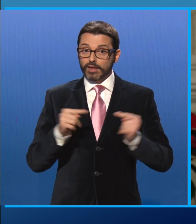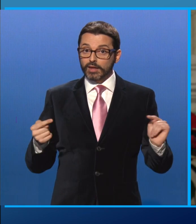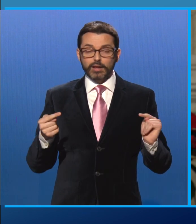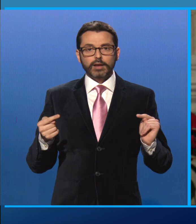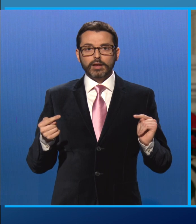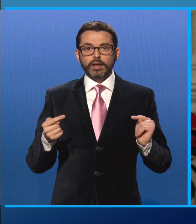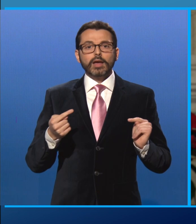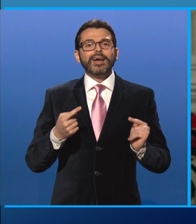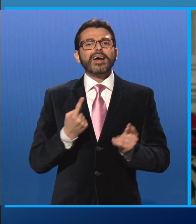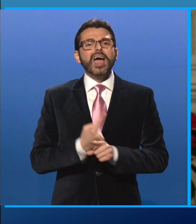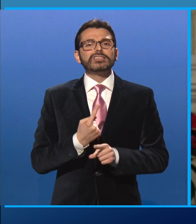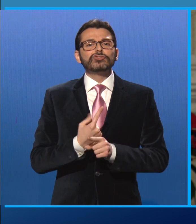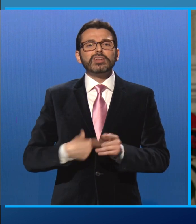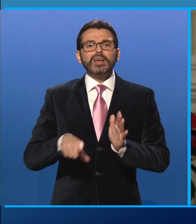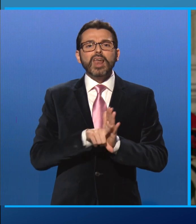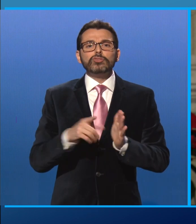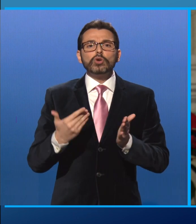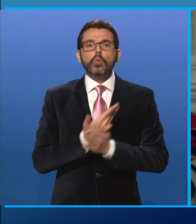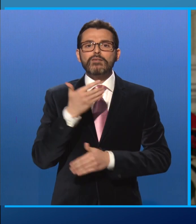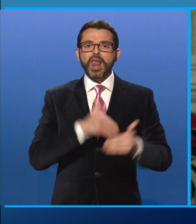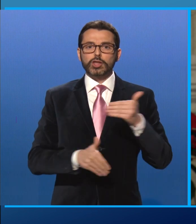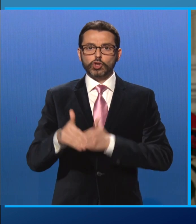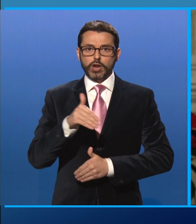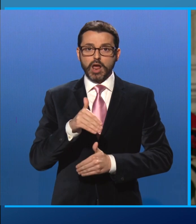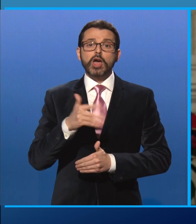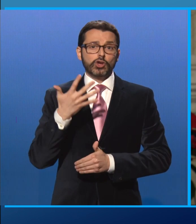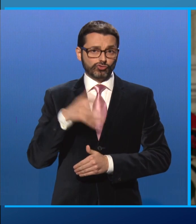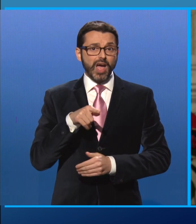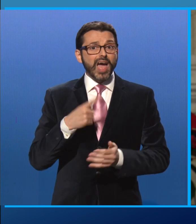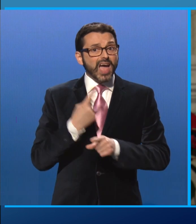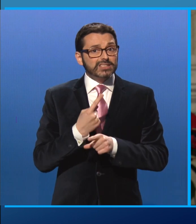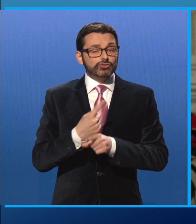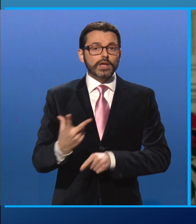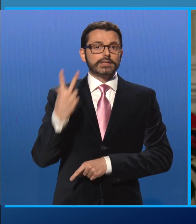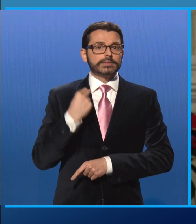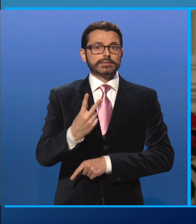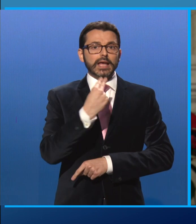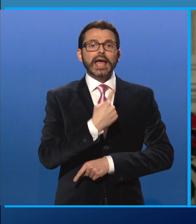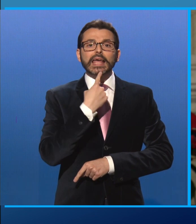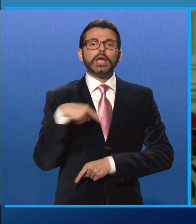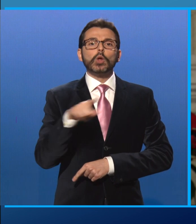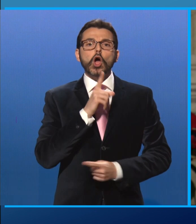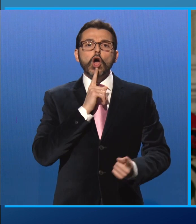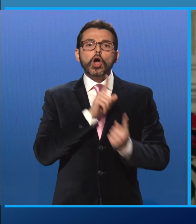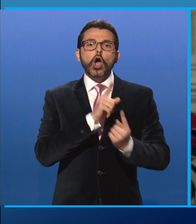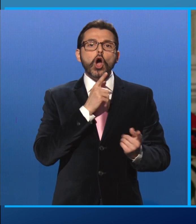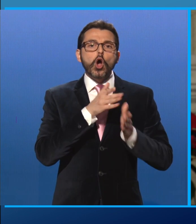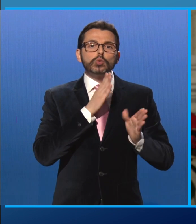nuova legislazione elettorale mi è stata del resto sottolineata durante le consultazioni da tutti i partiti e i